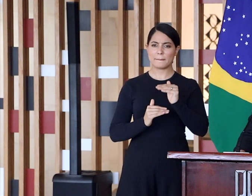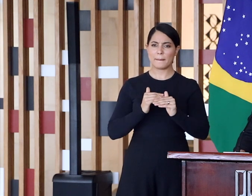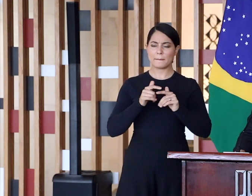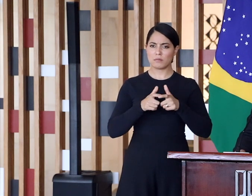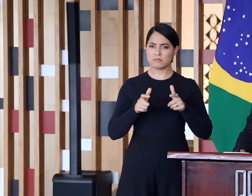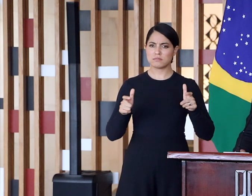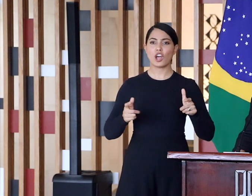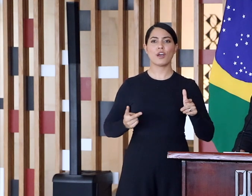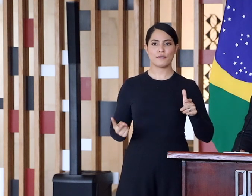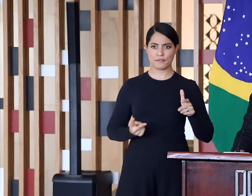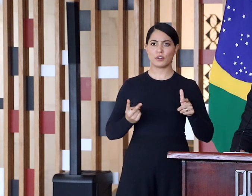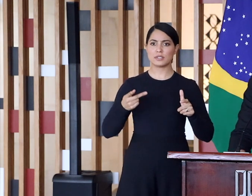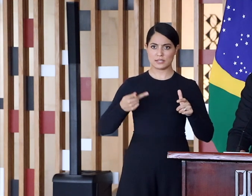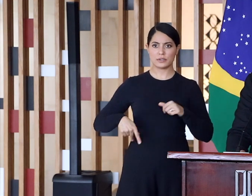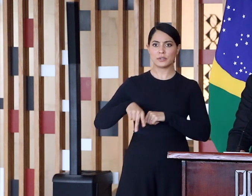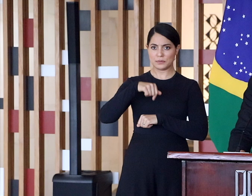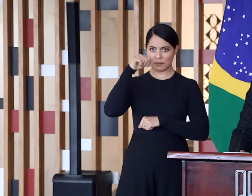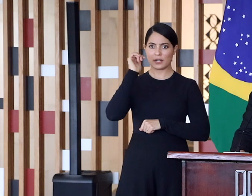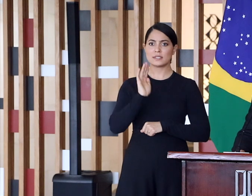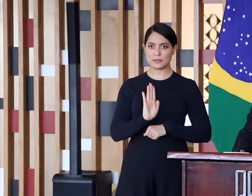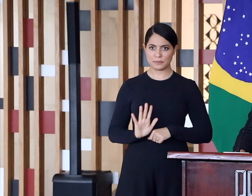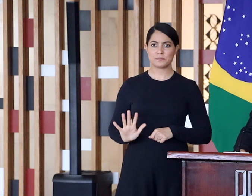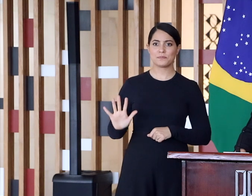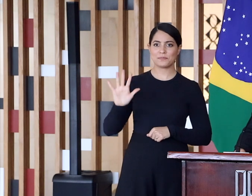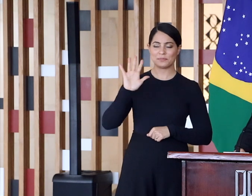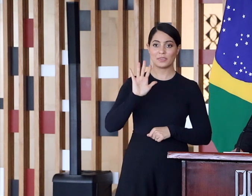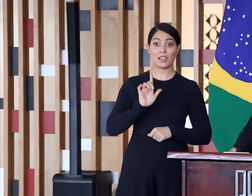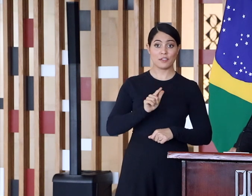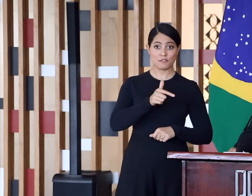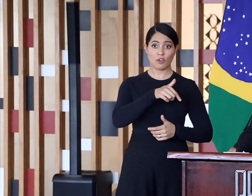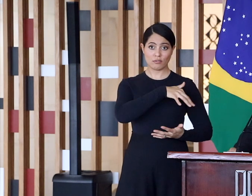nacionais no mercado internacional.